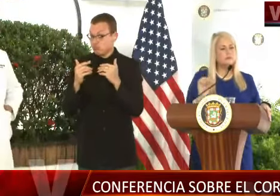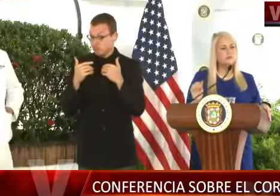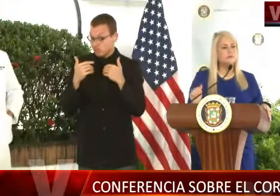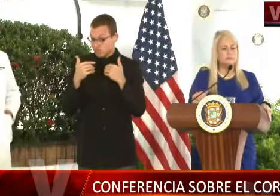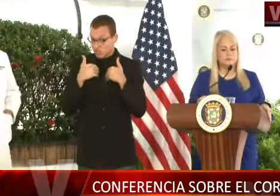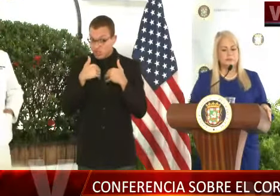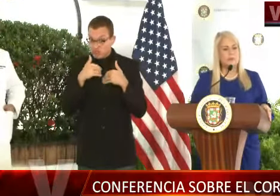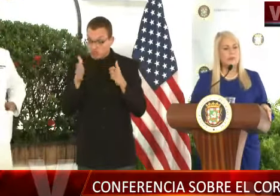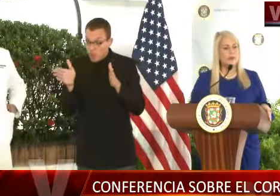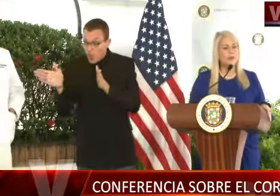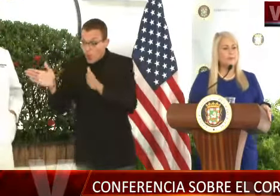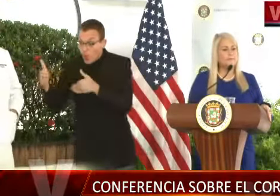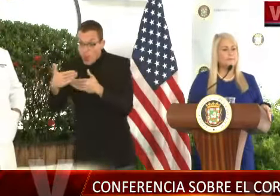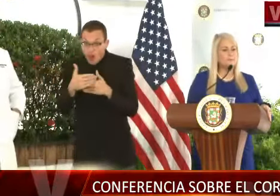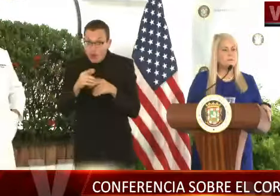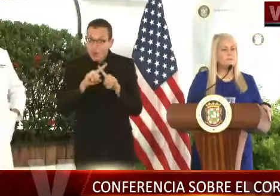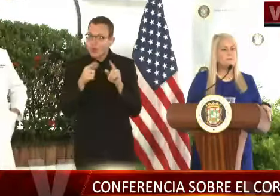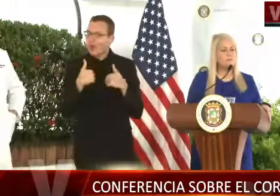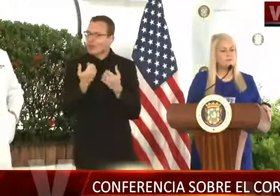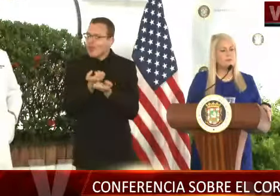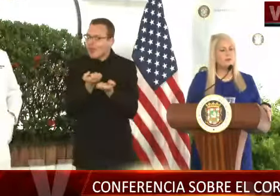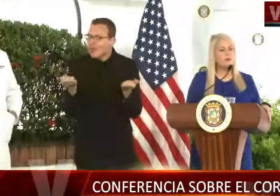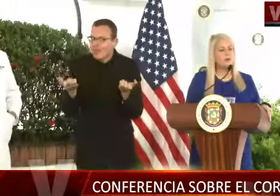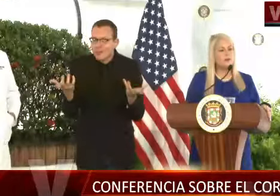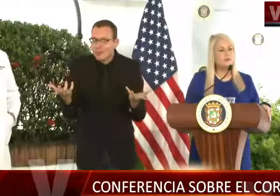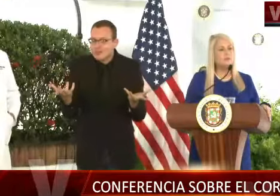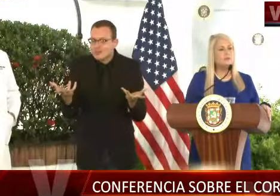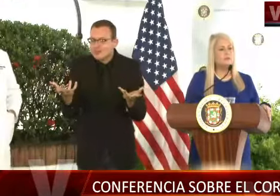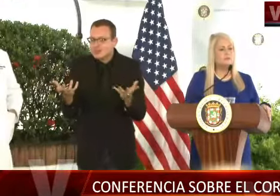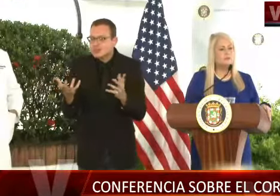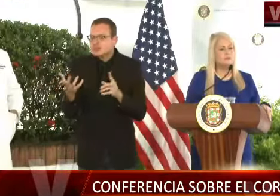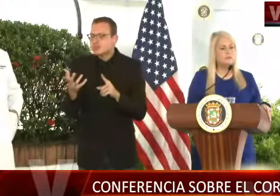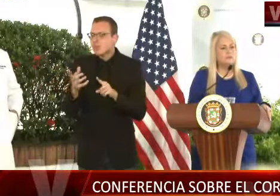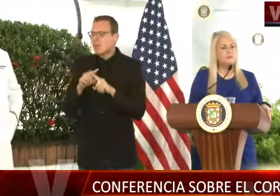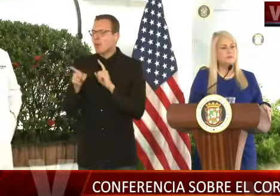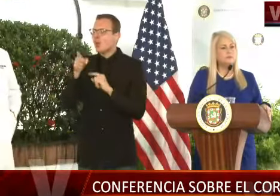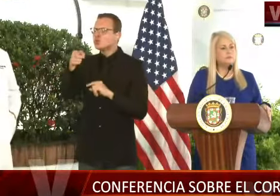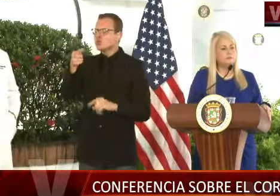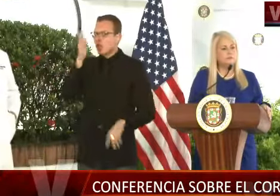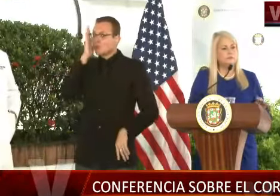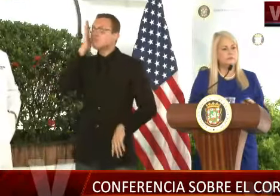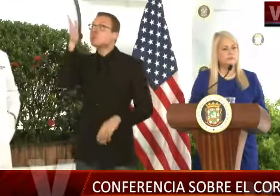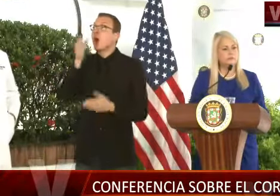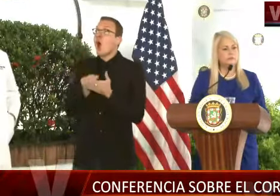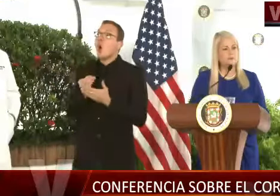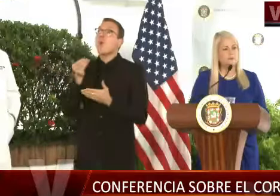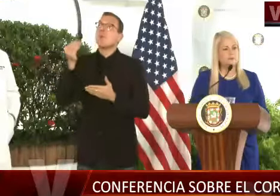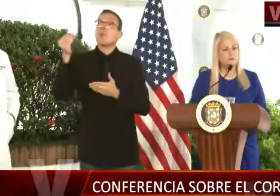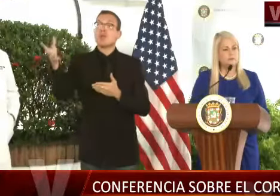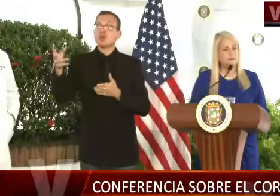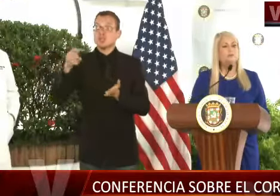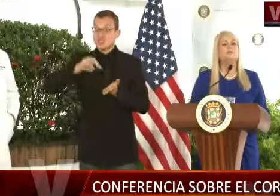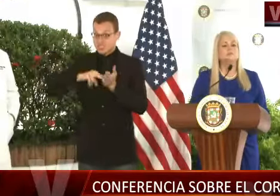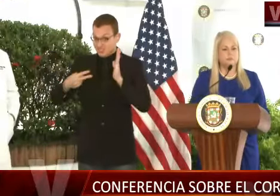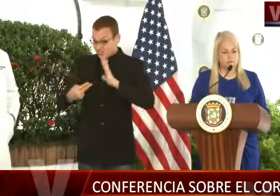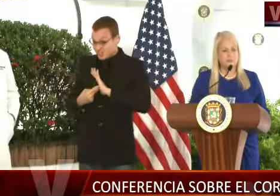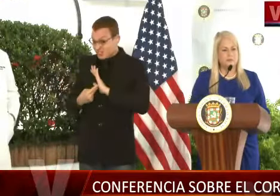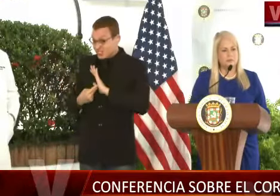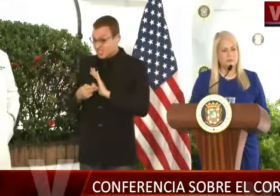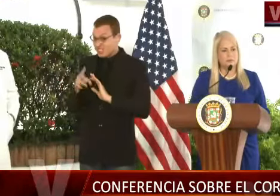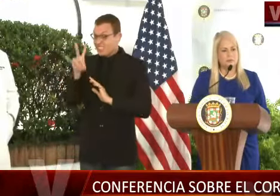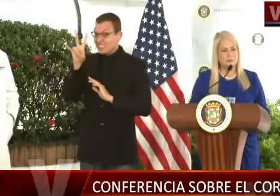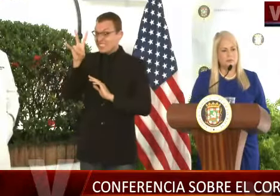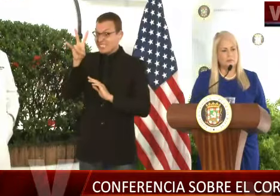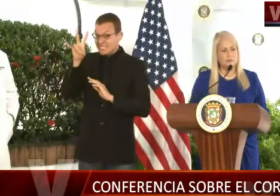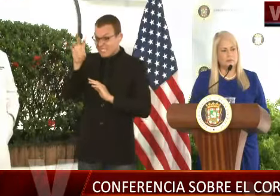equipo. Cuando usted habló del equipo que se va a comprar, ¿usted plantea equipar esas casi 70 habitaciones